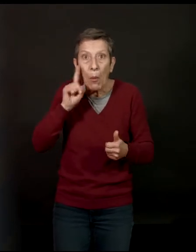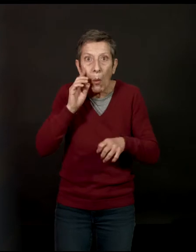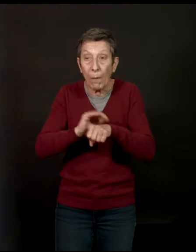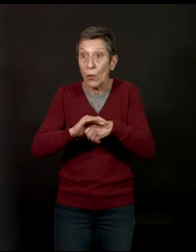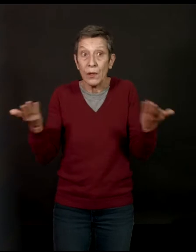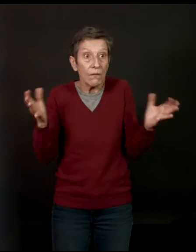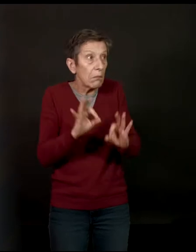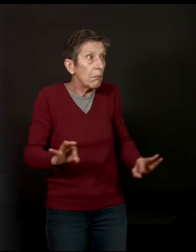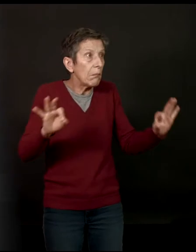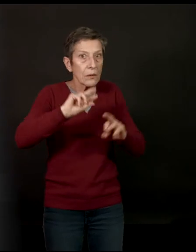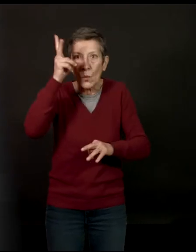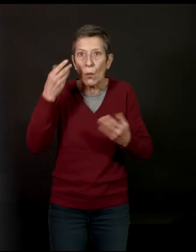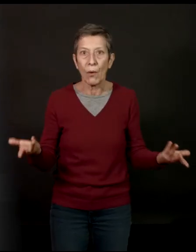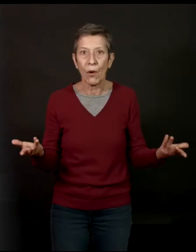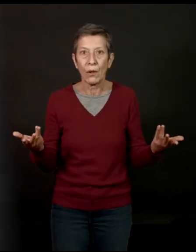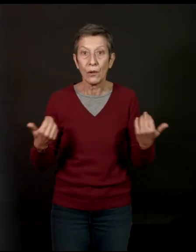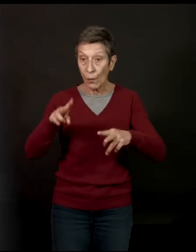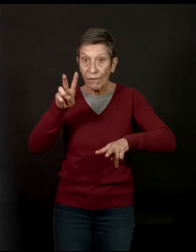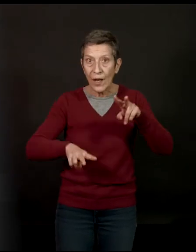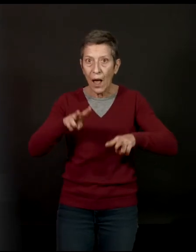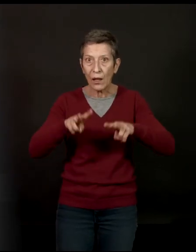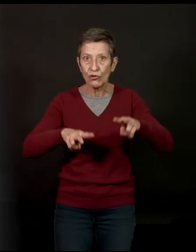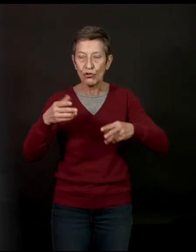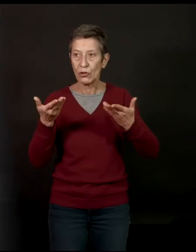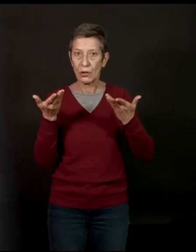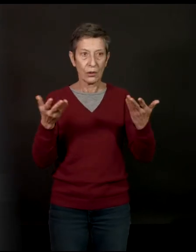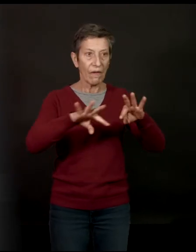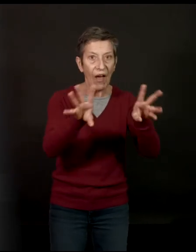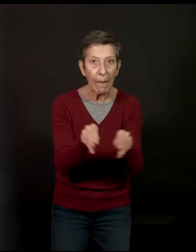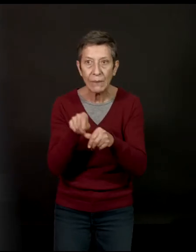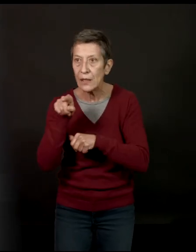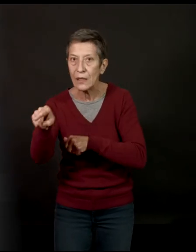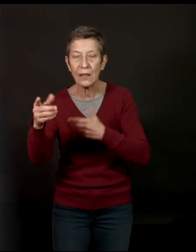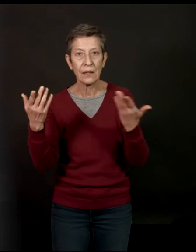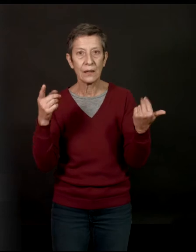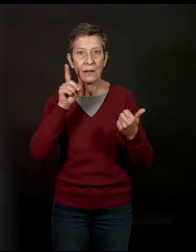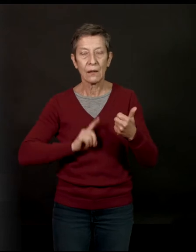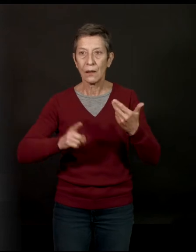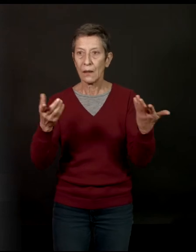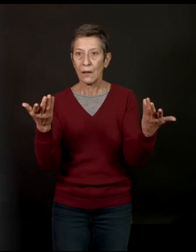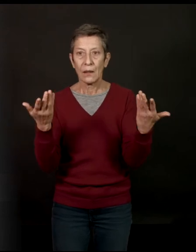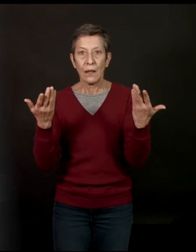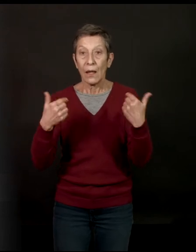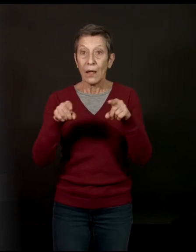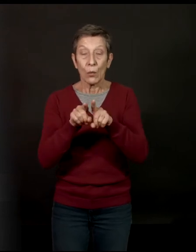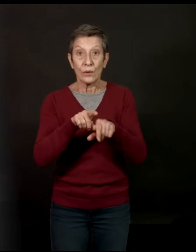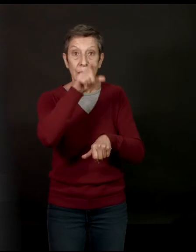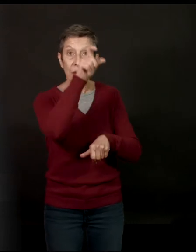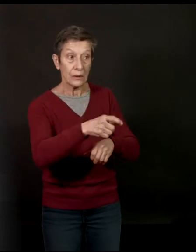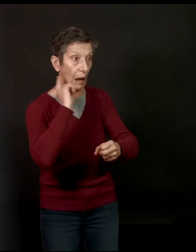mobile qui peut y avoir. Et donc, comment ce village, comment la famille de cette victime, comment une personne accusée et qui nie, vont